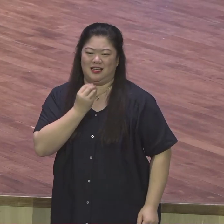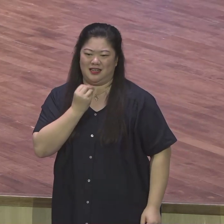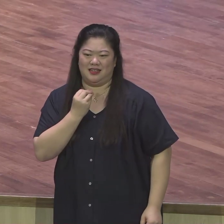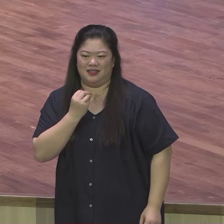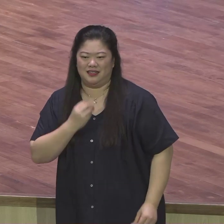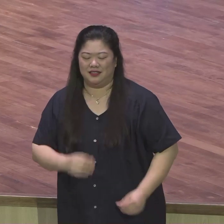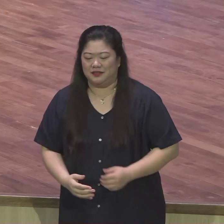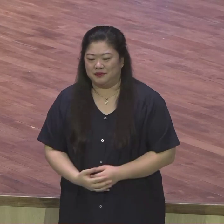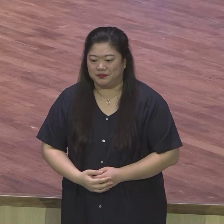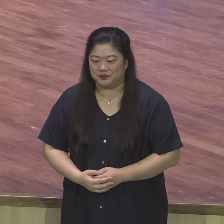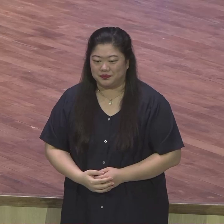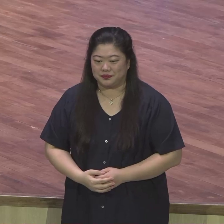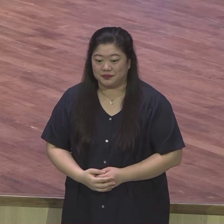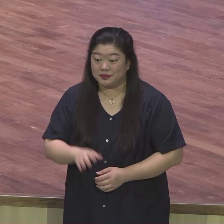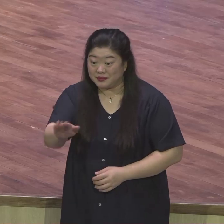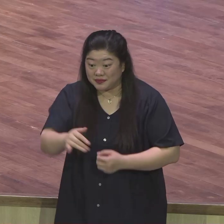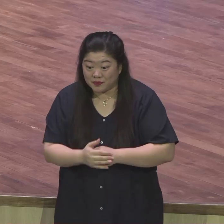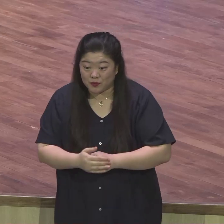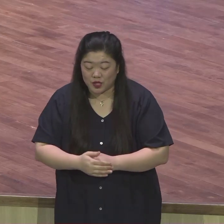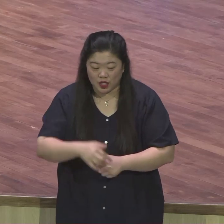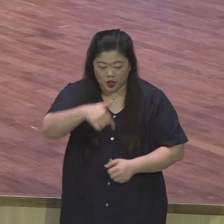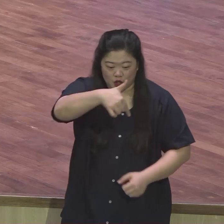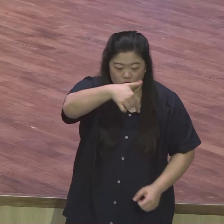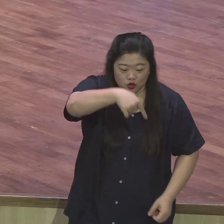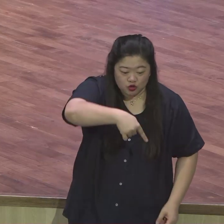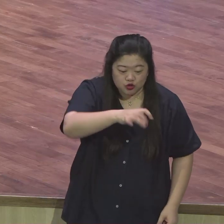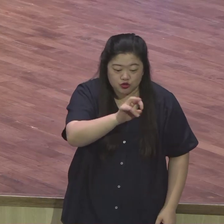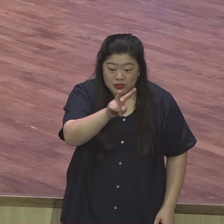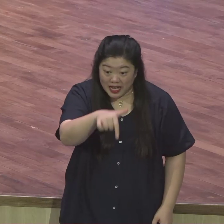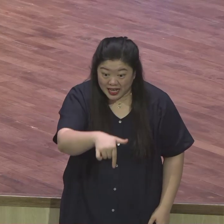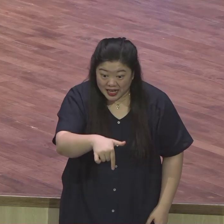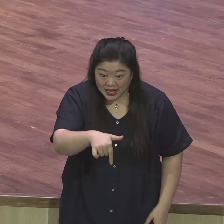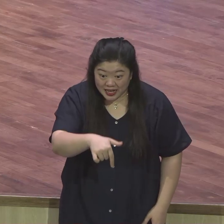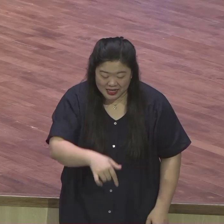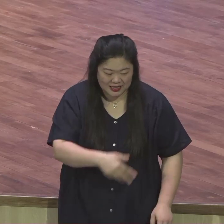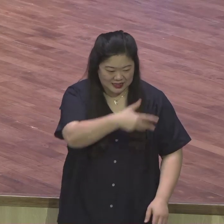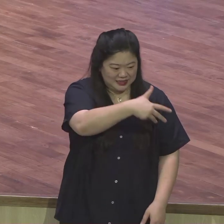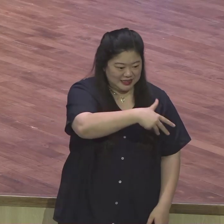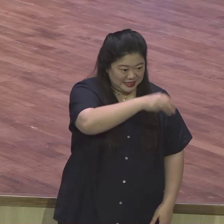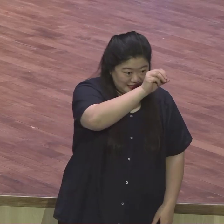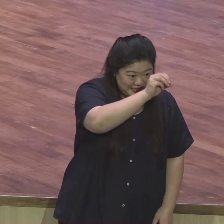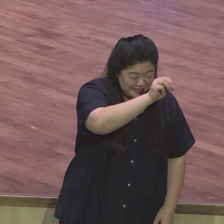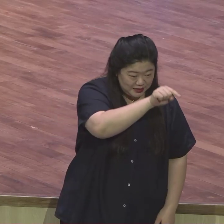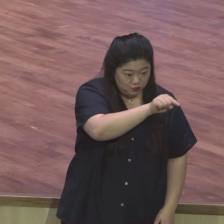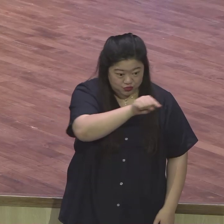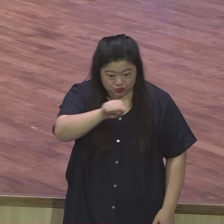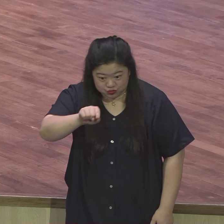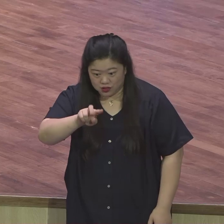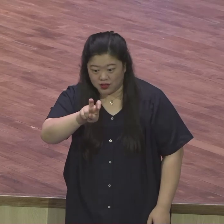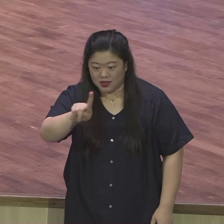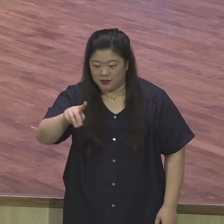구양만 해도 이스라엘 역사예요. 그냥 역사 체계예요. 역사 그대로 라니까요. 지금 그대로 다 있어요.